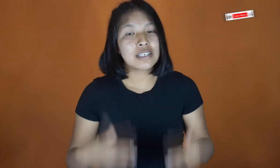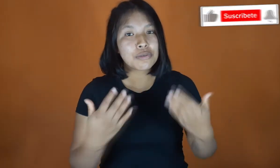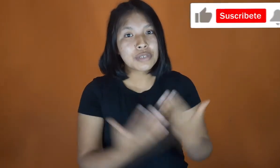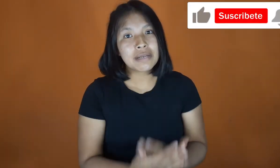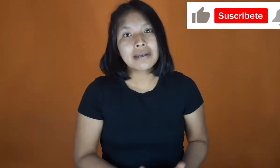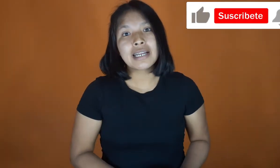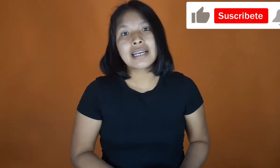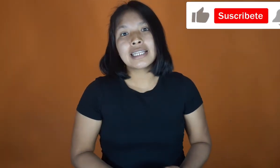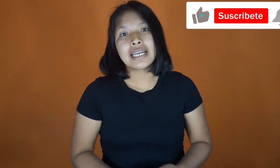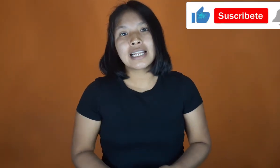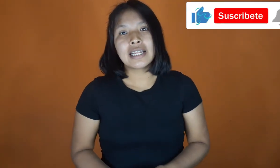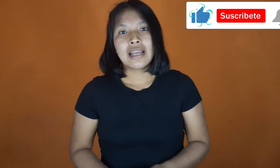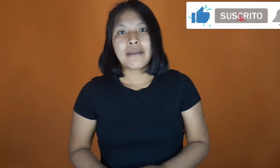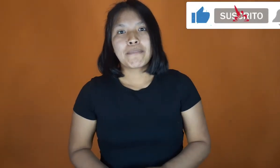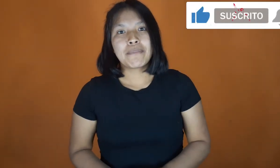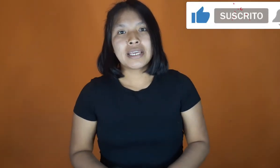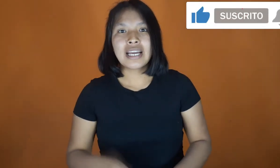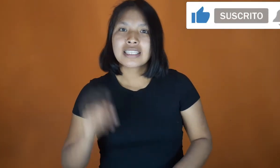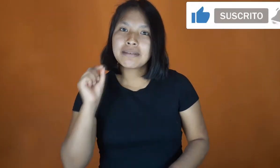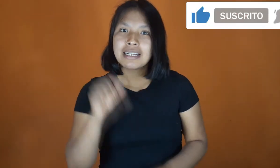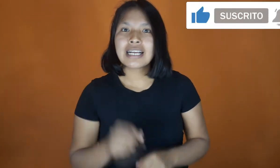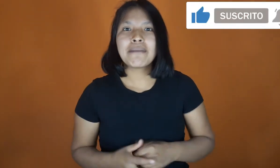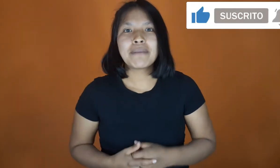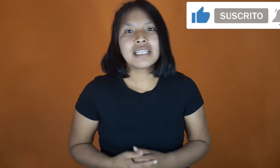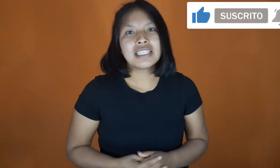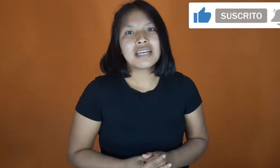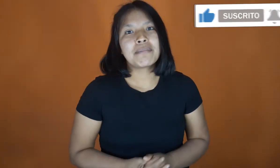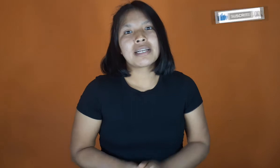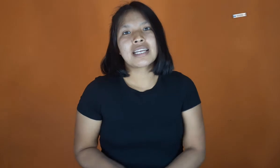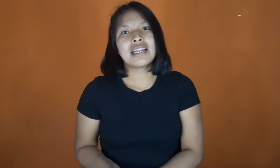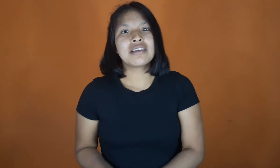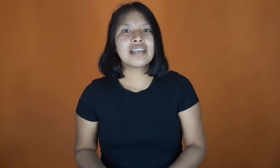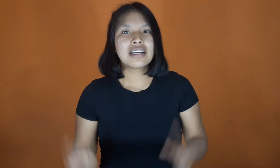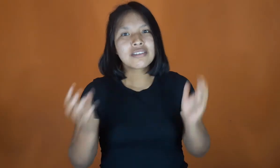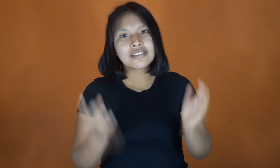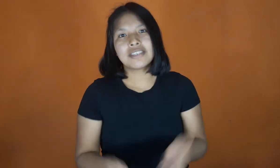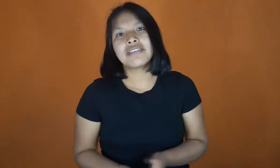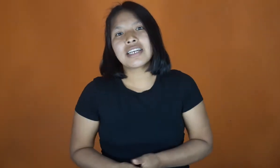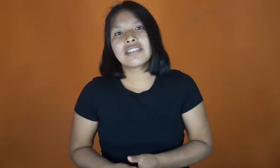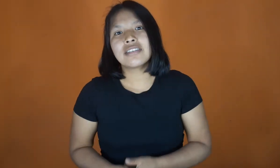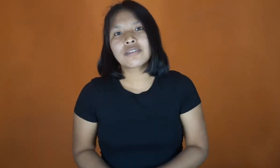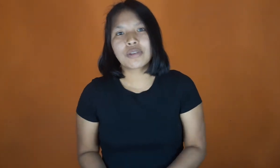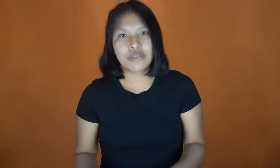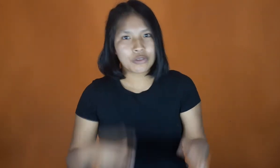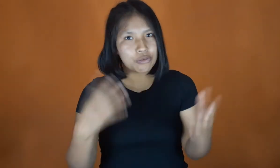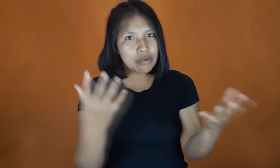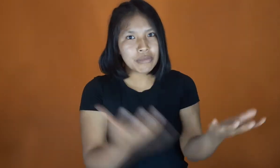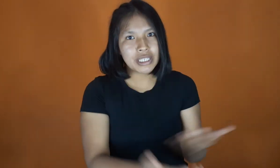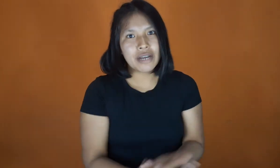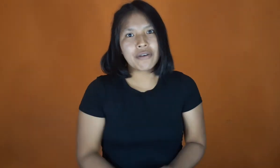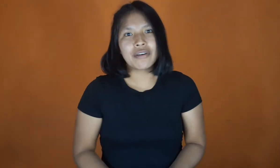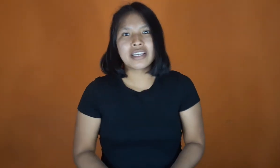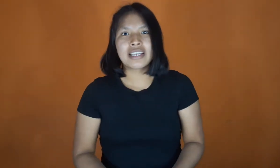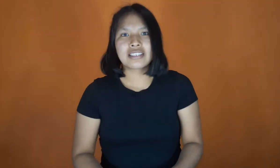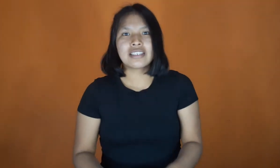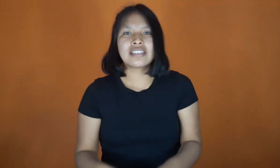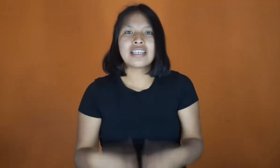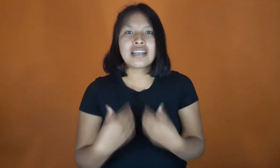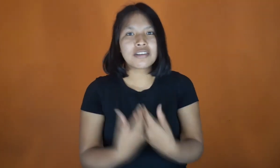suscriban al canal. Y activen la campanita para que les lleguen las notificaciones cuando yo suba un video. Y que sean las